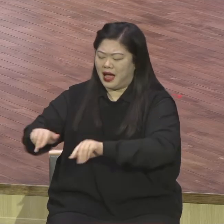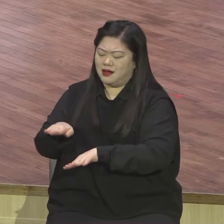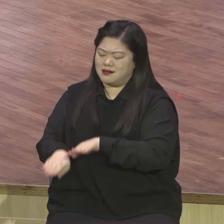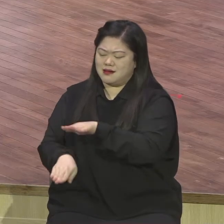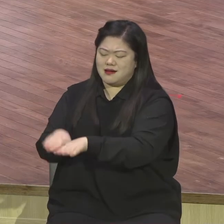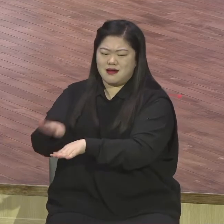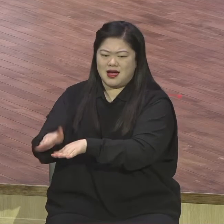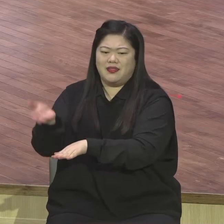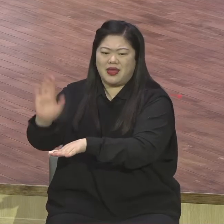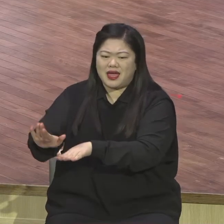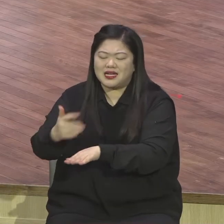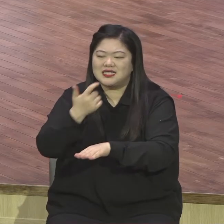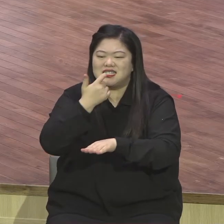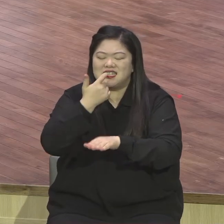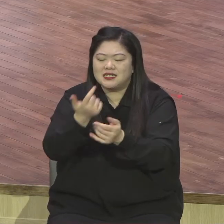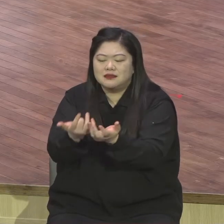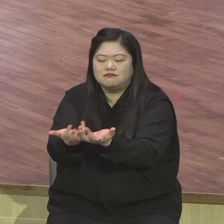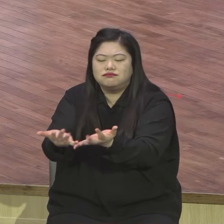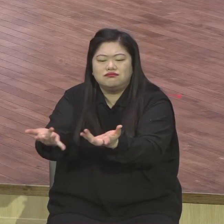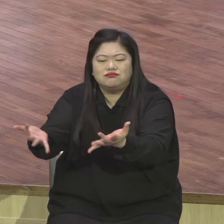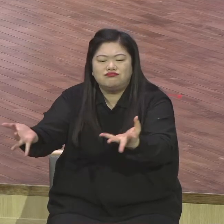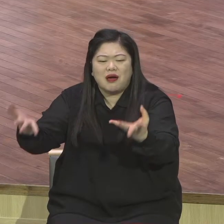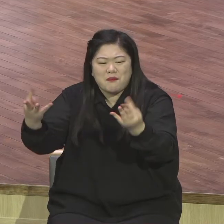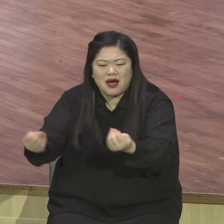위로 걸으시는 것처럼 보인 것이지